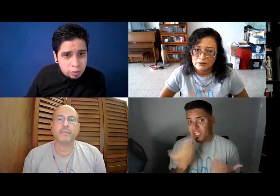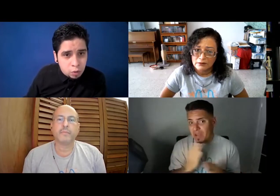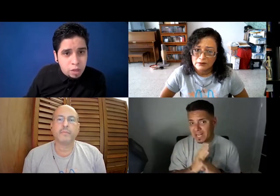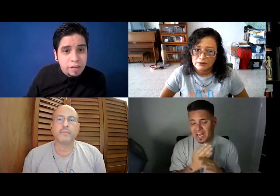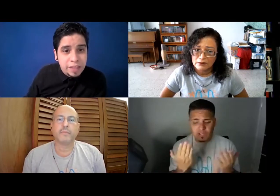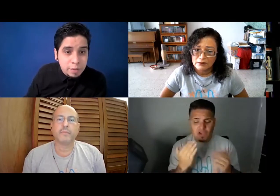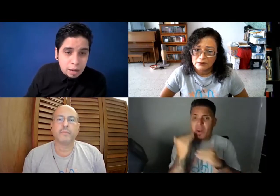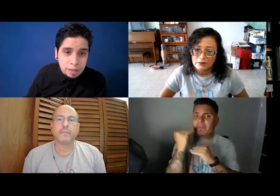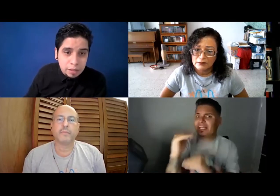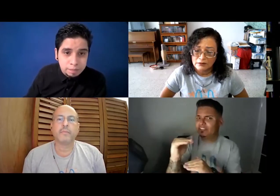cómo defenderme realmente.